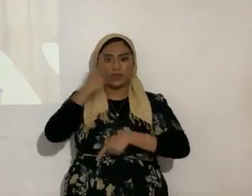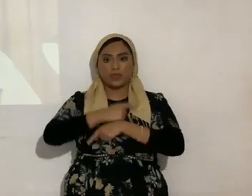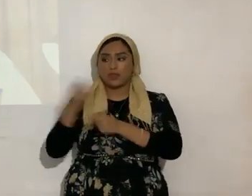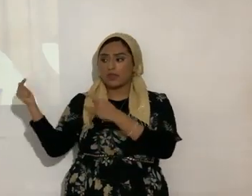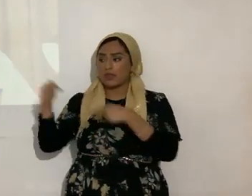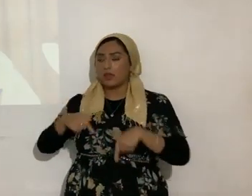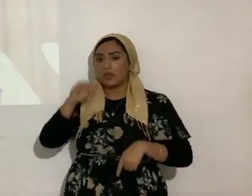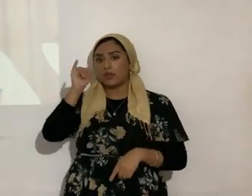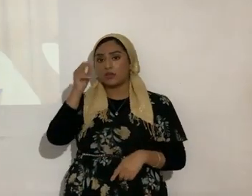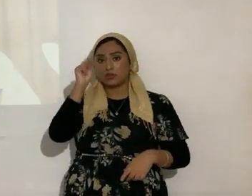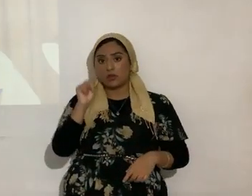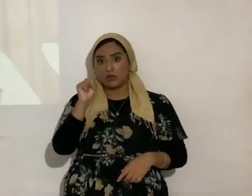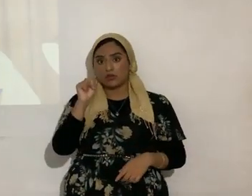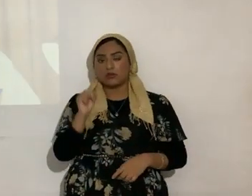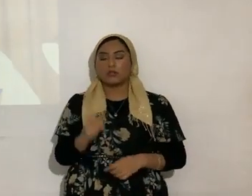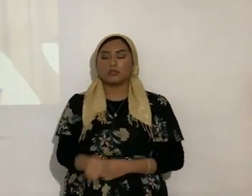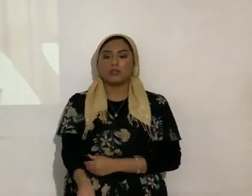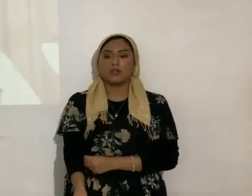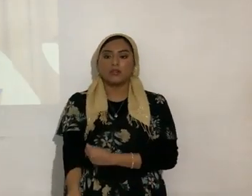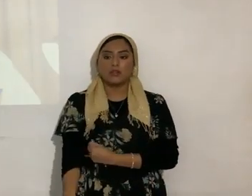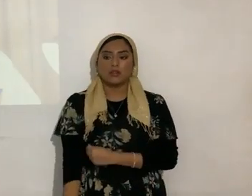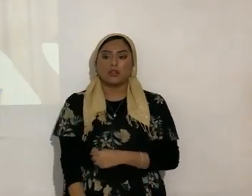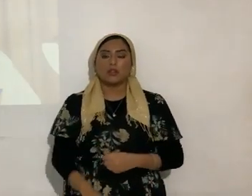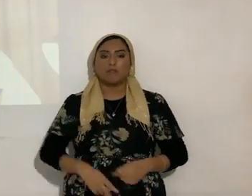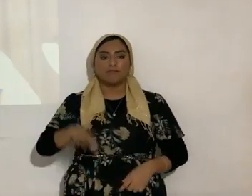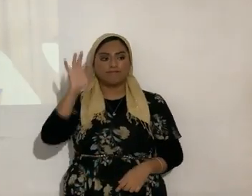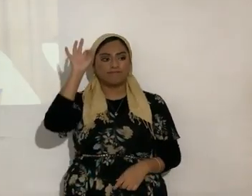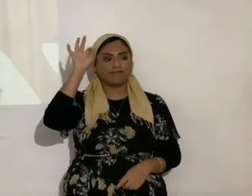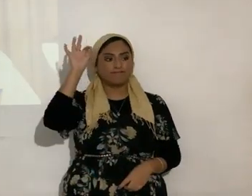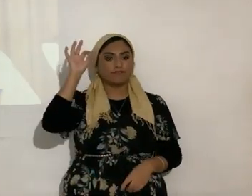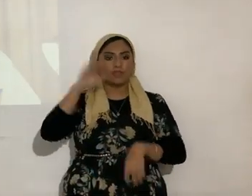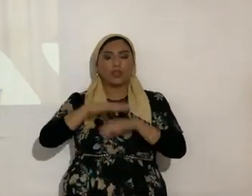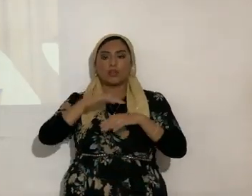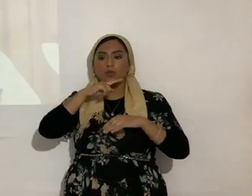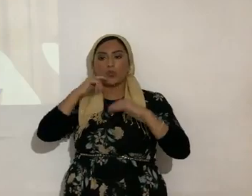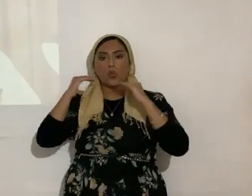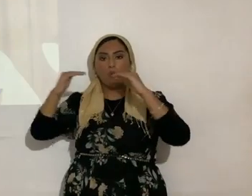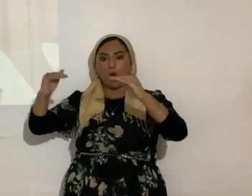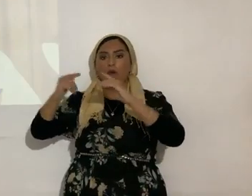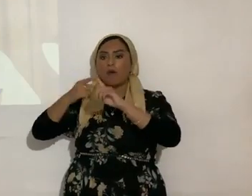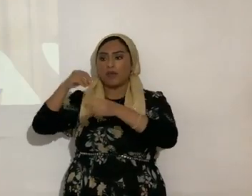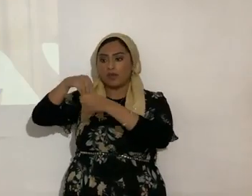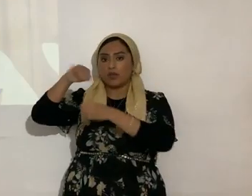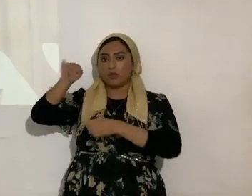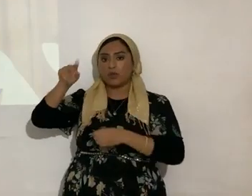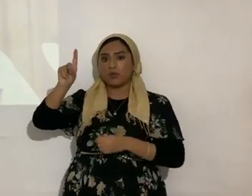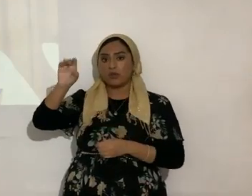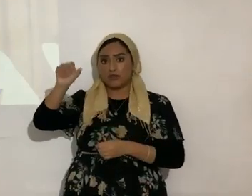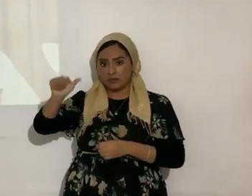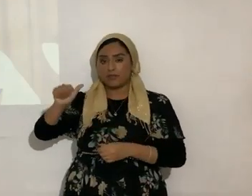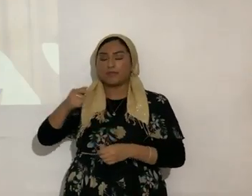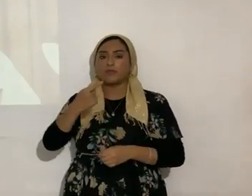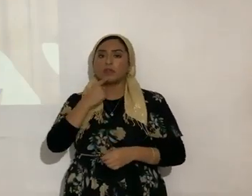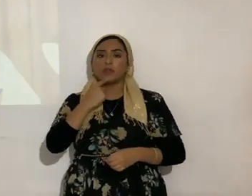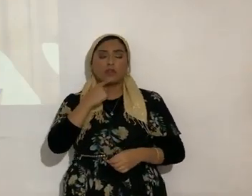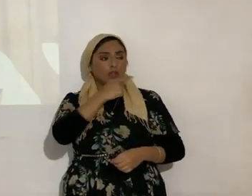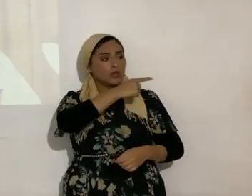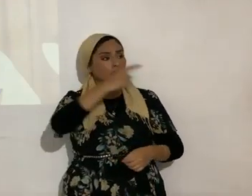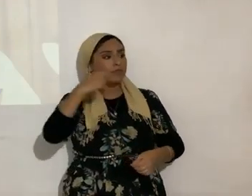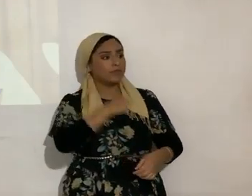el Bautista, lo voy a decir así, predicando en el desierto de Judea, y diciendo, arrepentíos, porque el reino de los